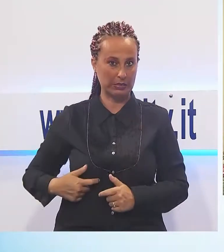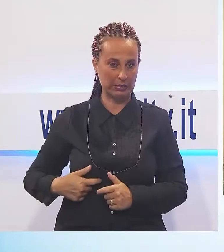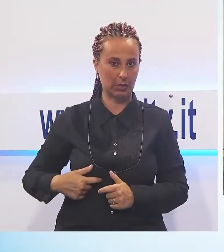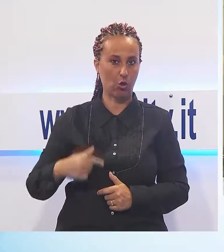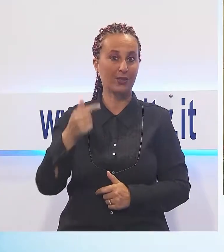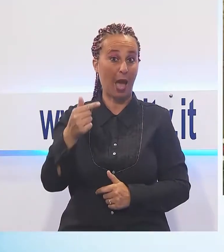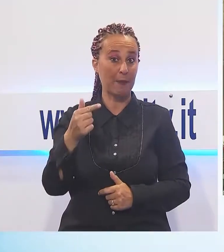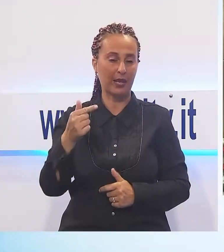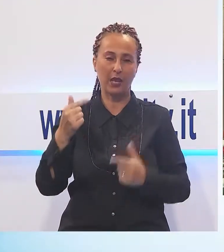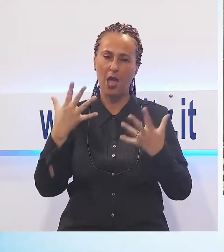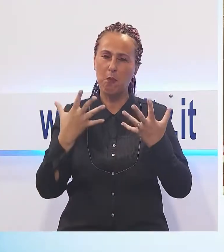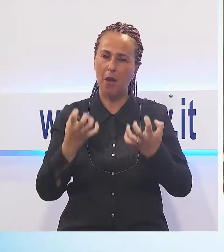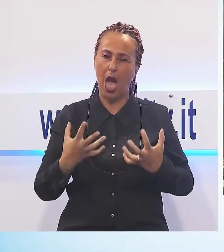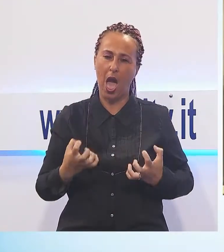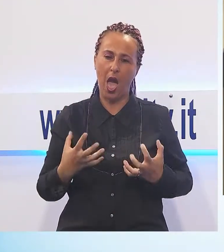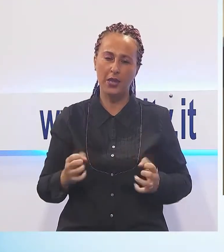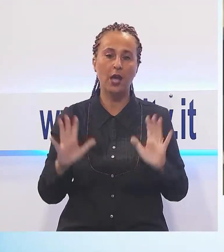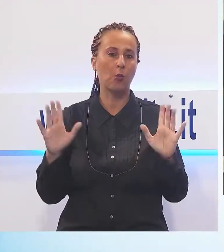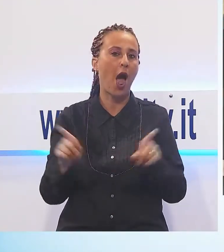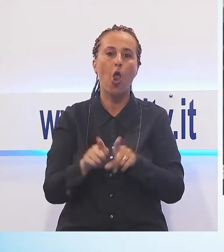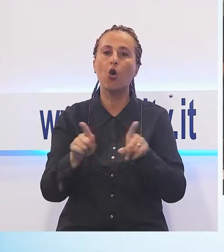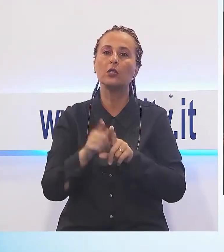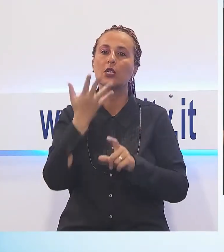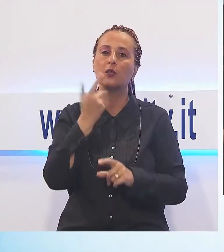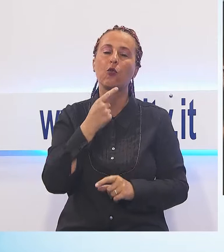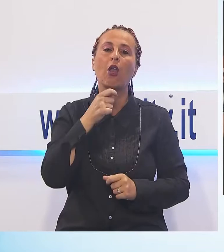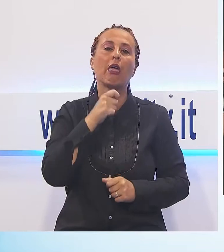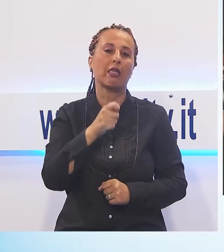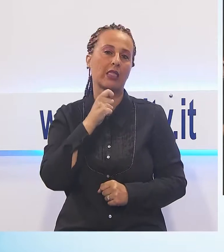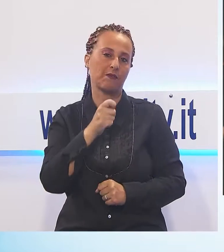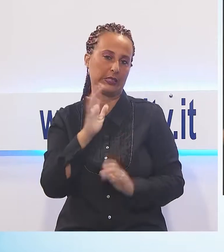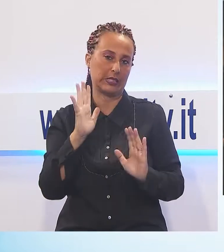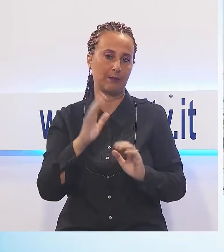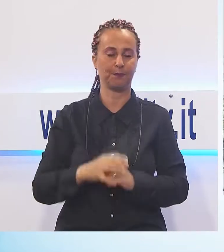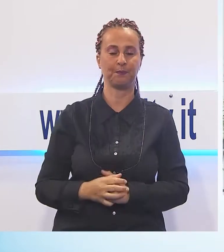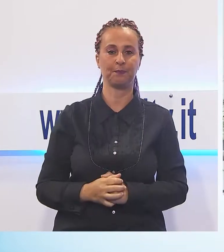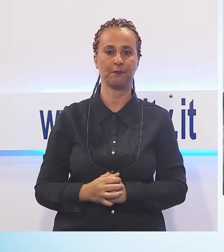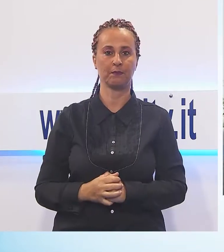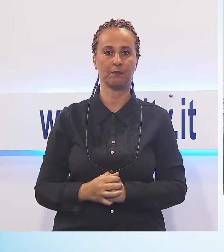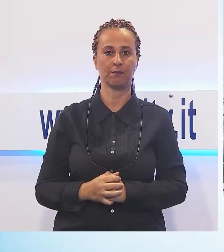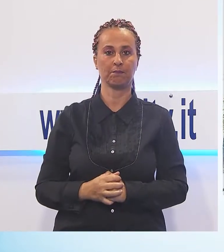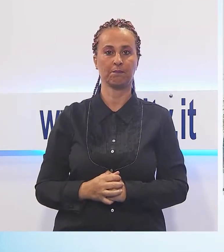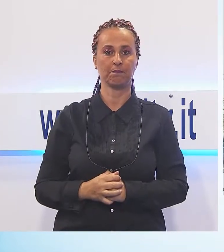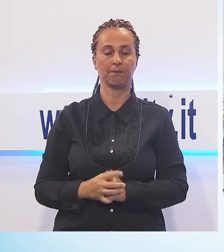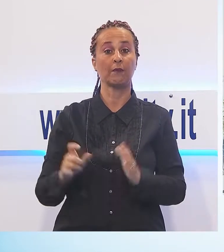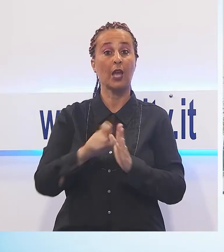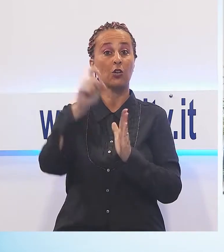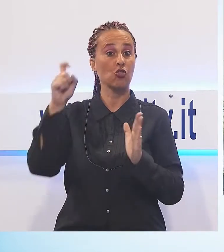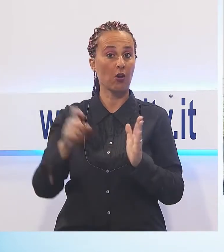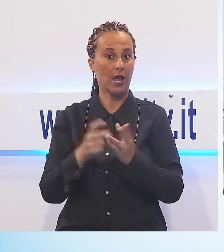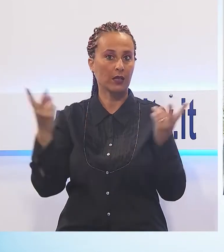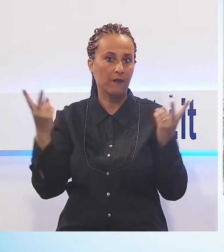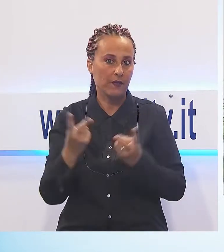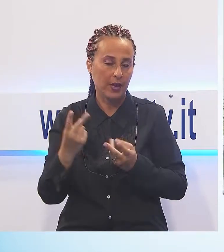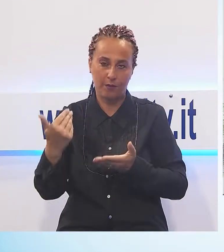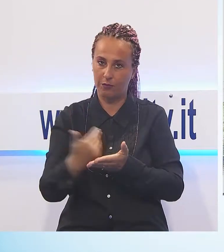Lucca Alessandro Tambellini vuol comunque fare alcune sottolineature sull'iniziativa intrapresa. La giornata non ci ha assistito,